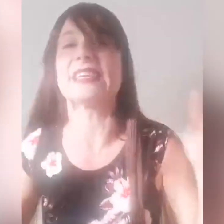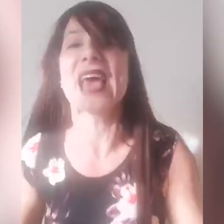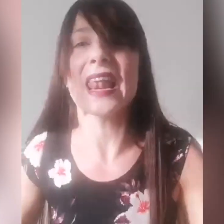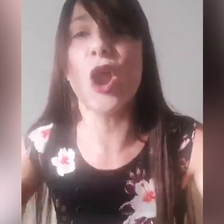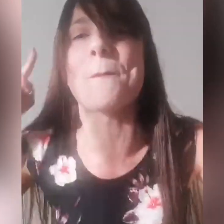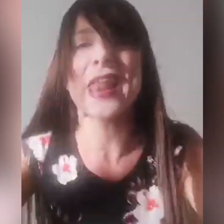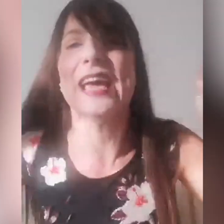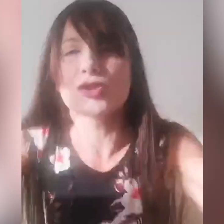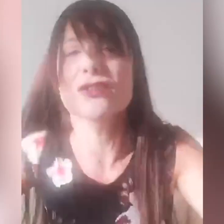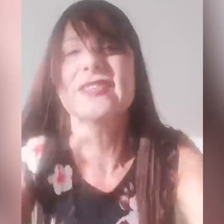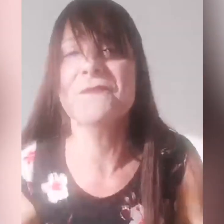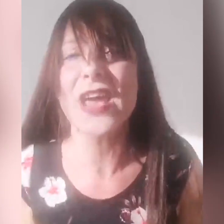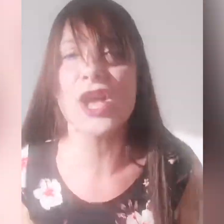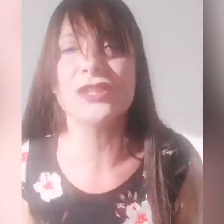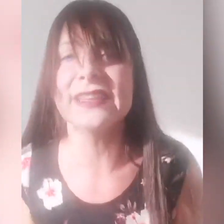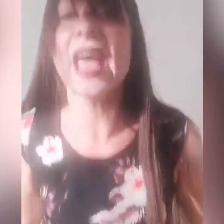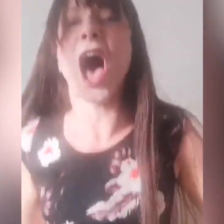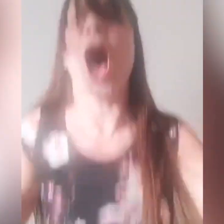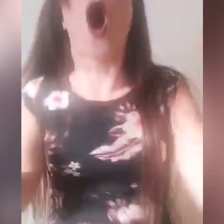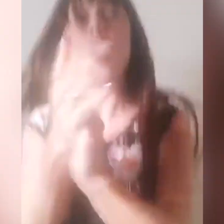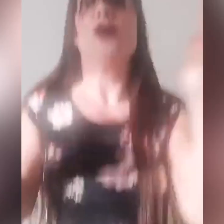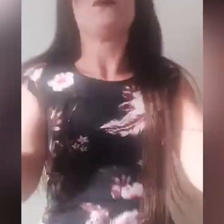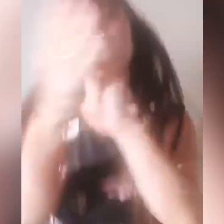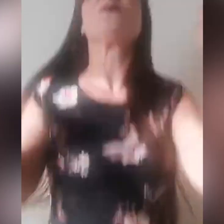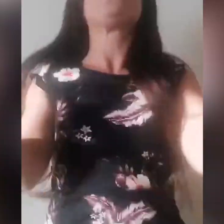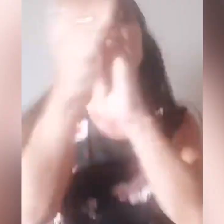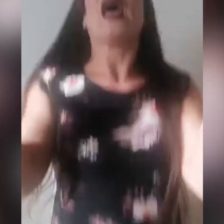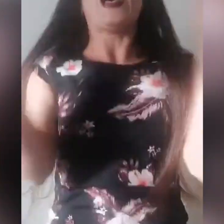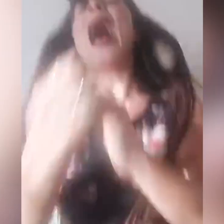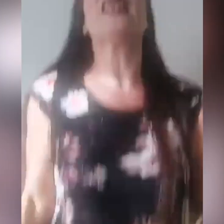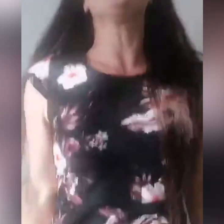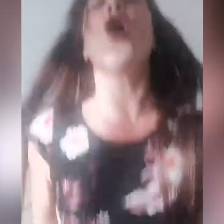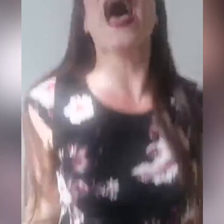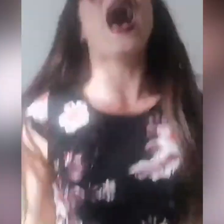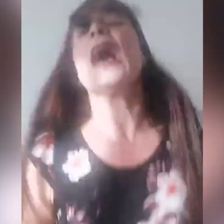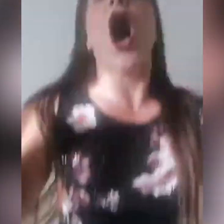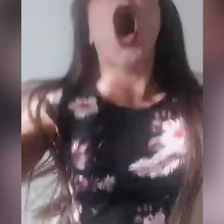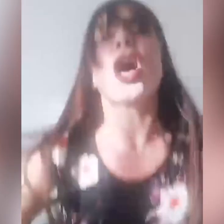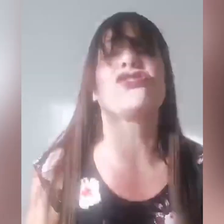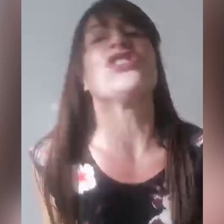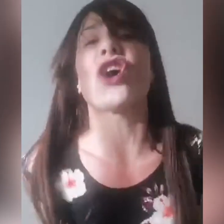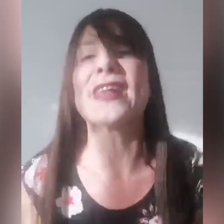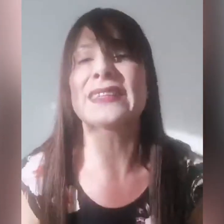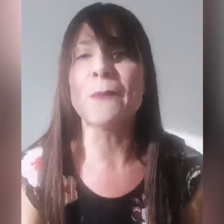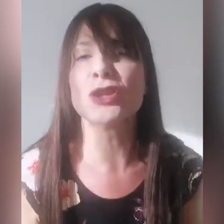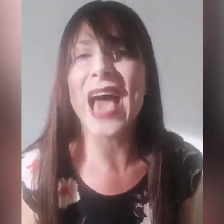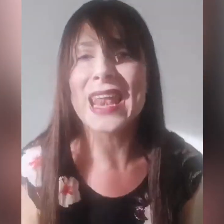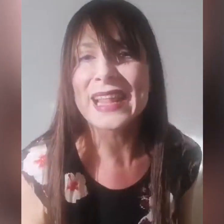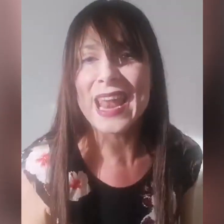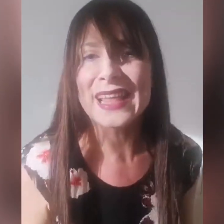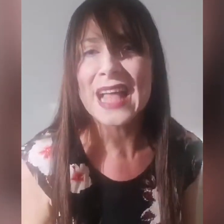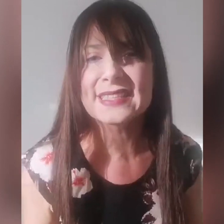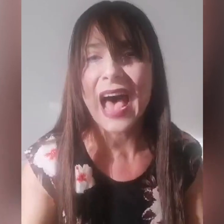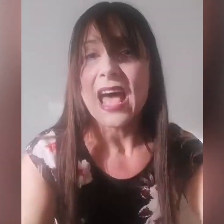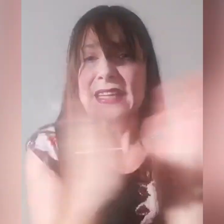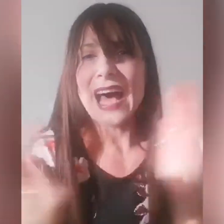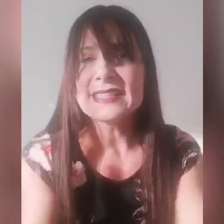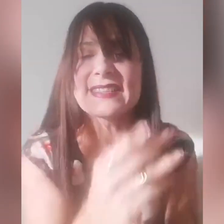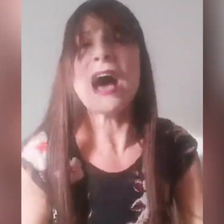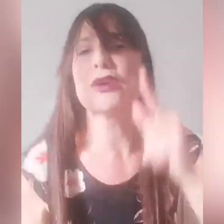dichiaralo perché tu sei figlio di Dio! Alleluia! Oggi giornata mondiale della danza, danziamo